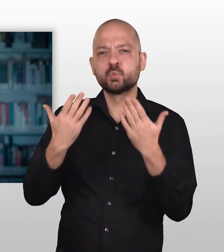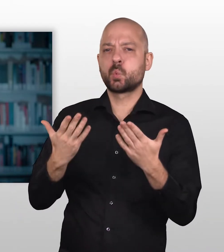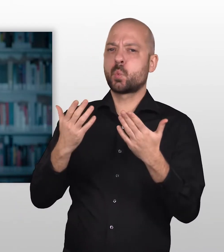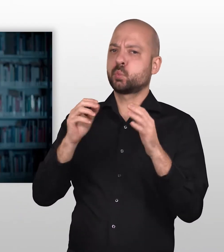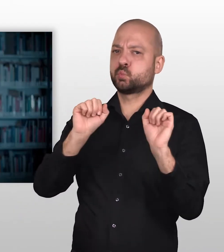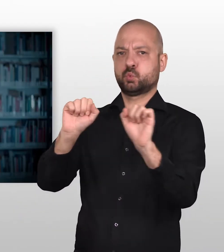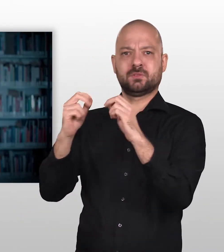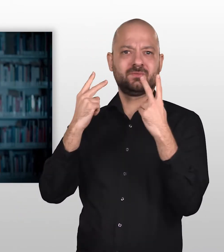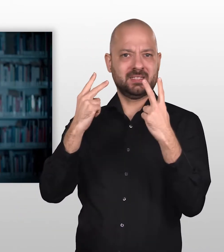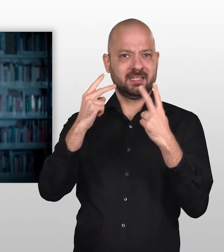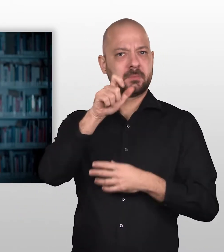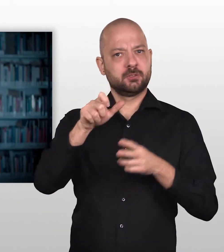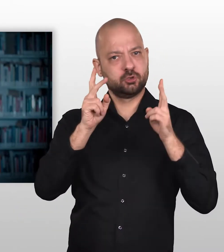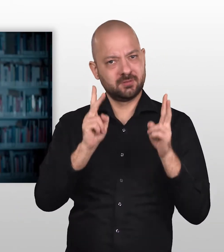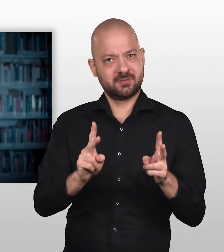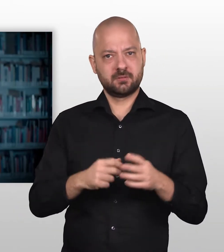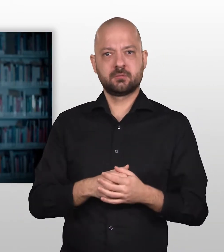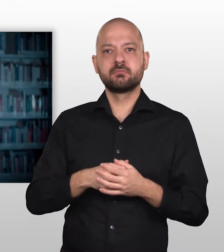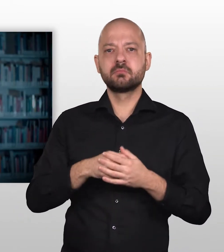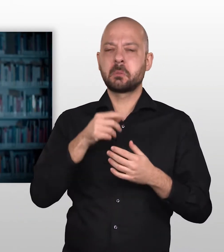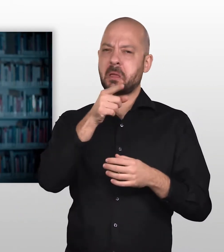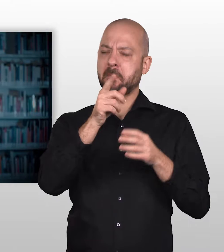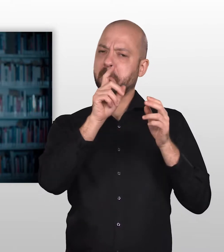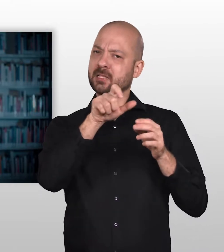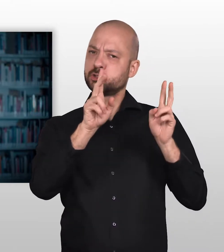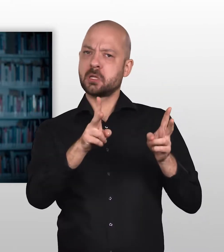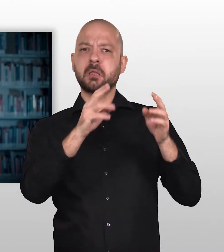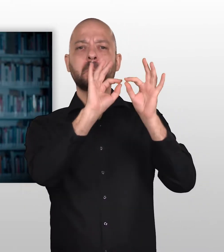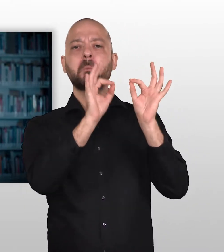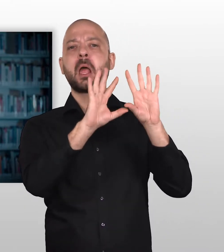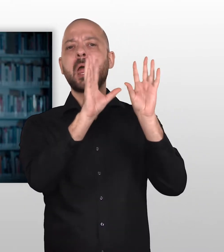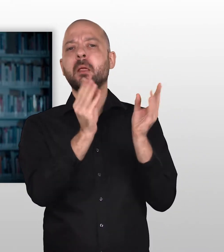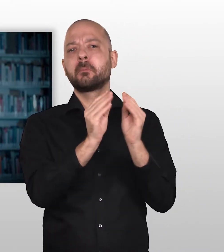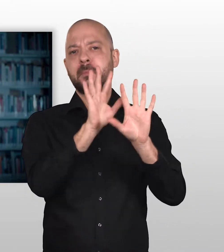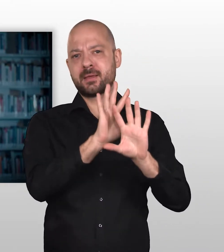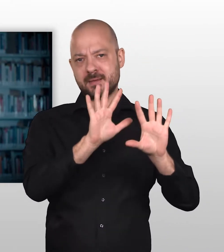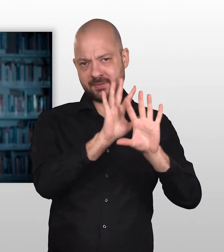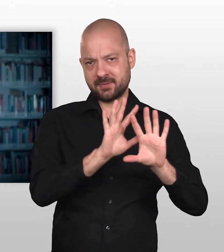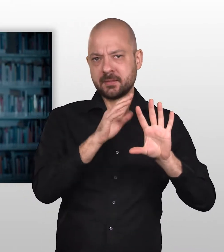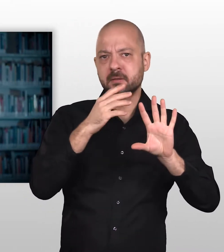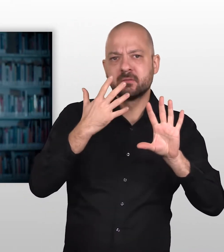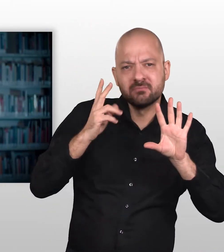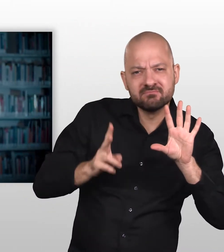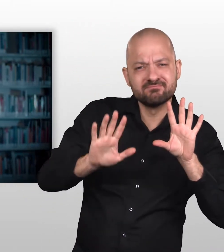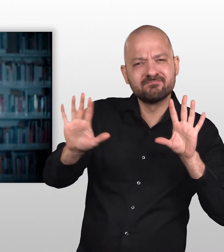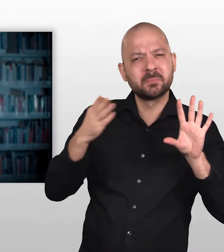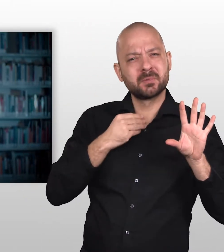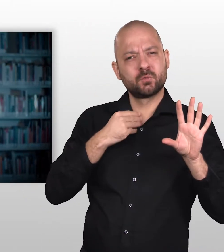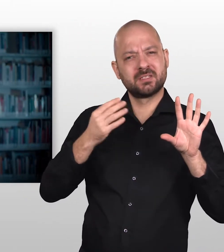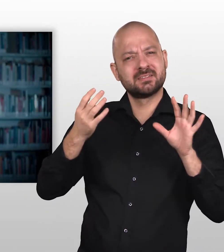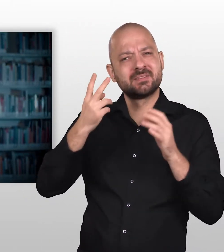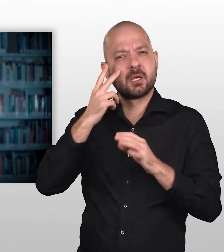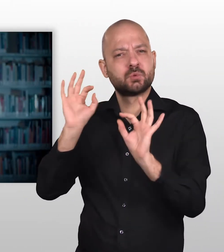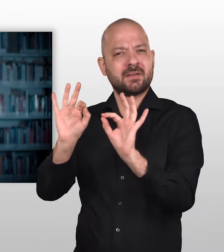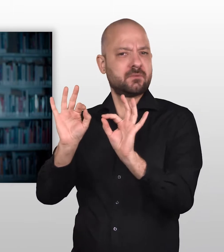auch Ältere. Aber die Menschenrechte sind sehr allgemein formuliert. Sie berücksichtigen die besonderen Bedürfnisse und Gefährdungen